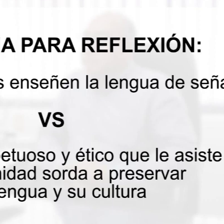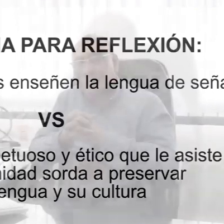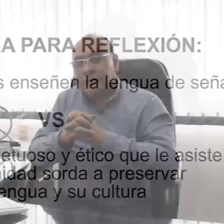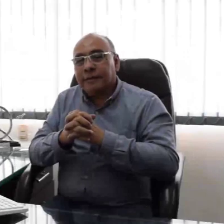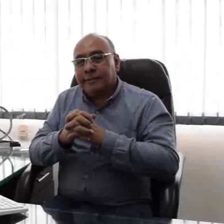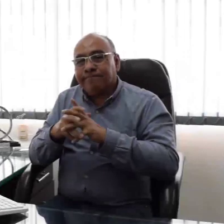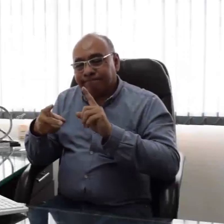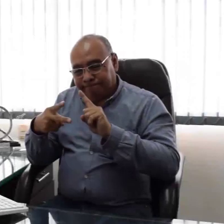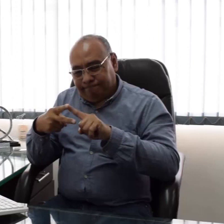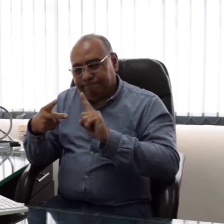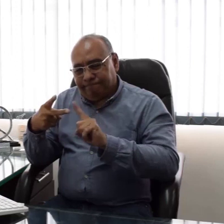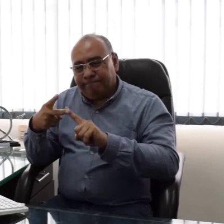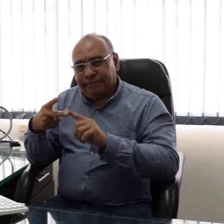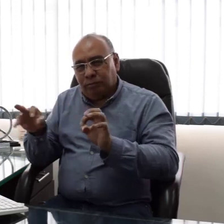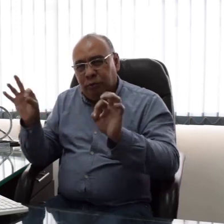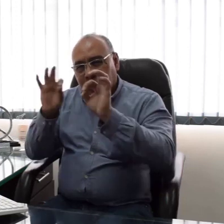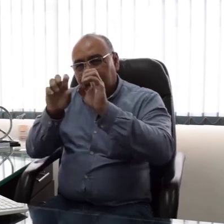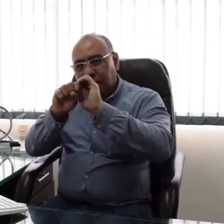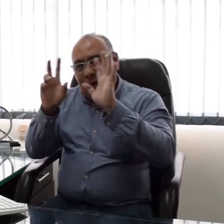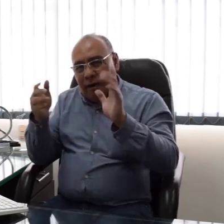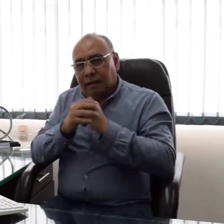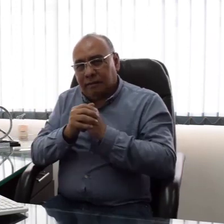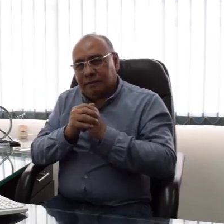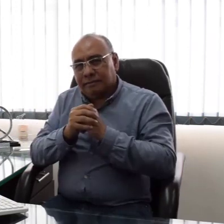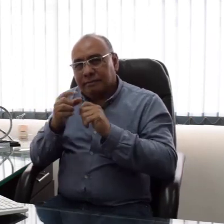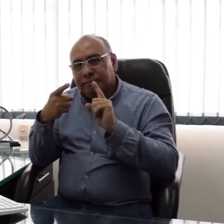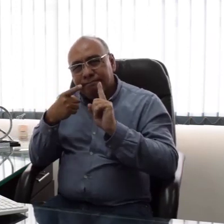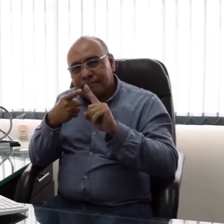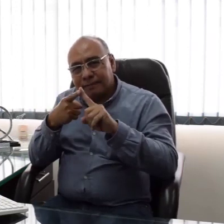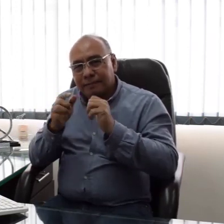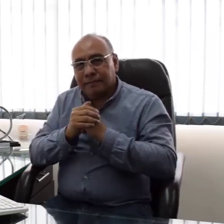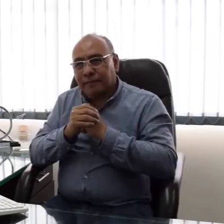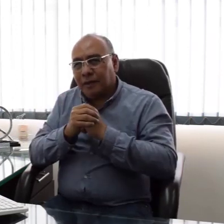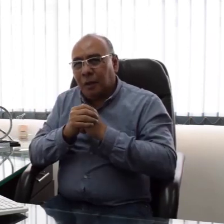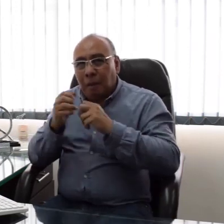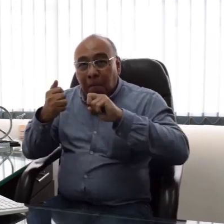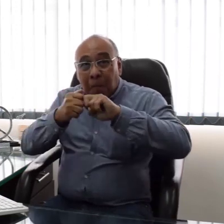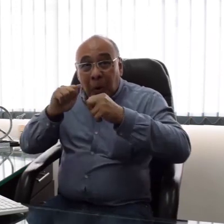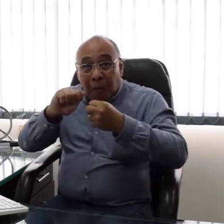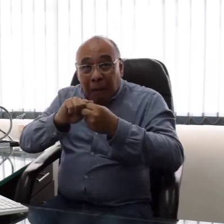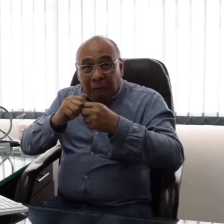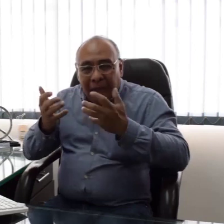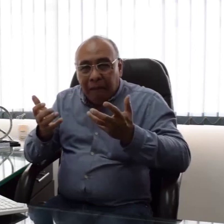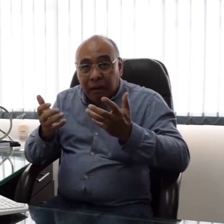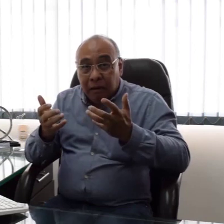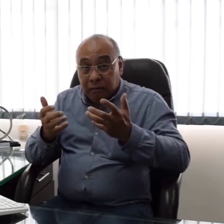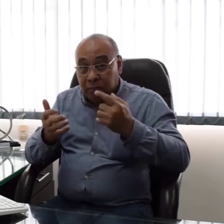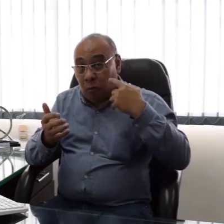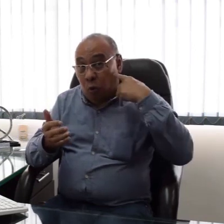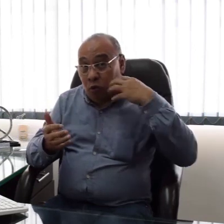Empecemos por dejar en claro los dos problemas mencionados. Primero, los oyentes deben enseñar la lengua de